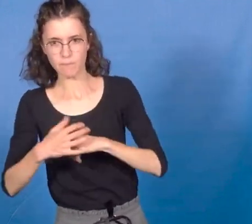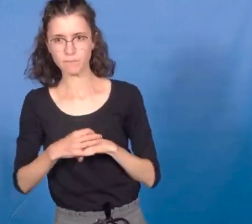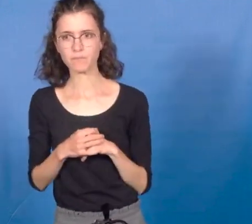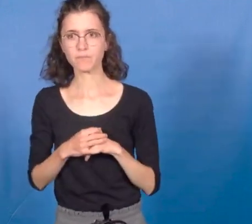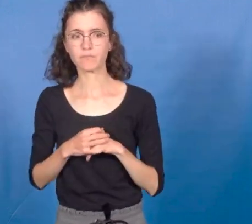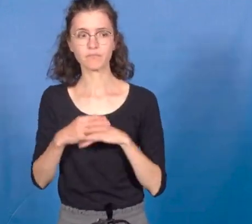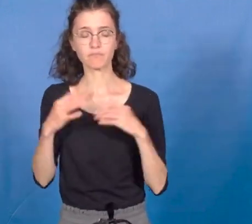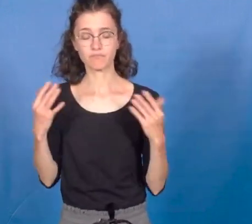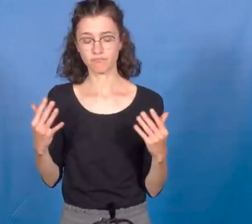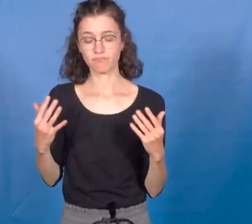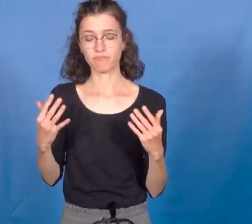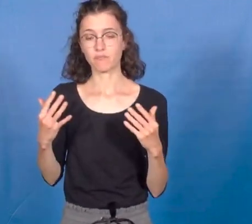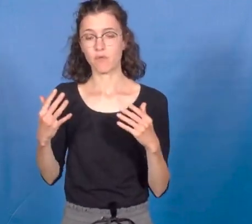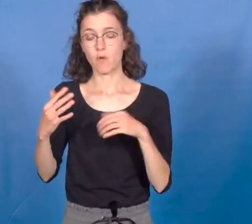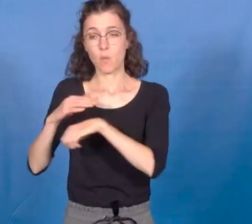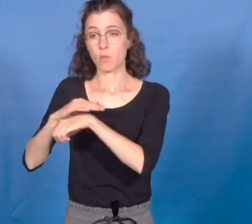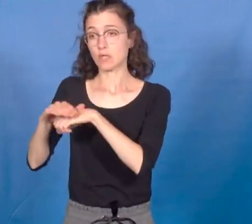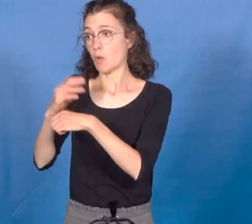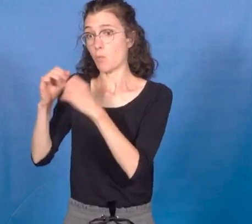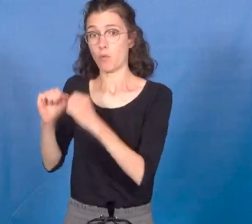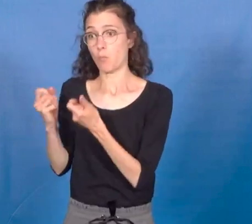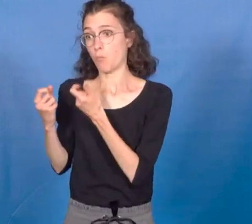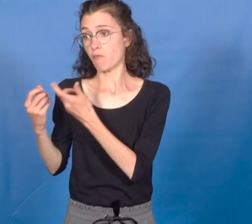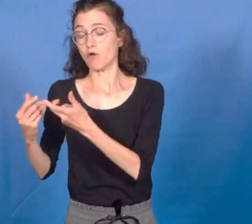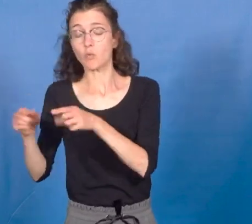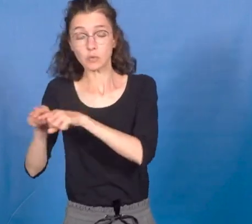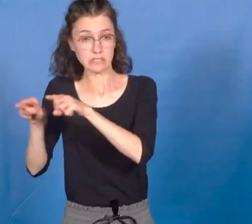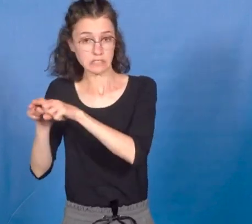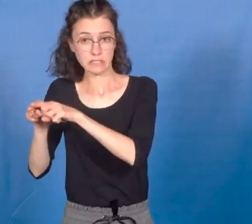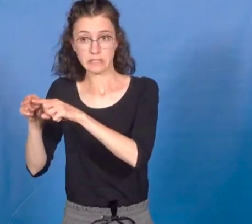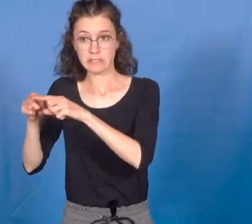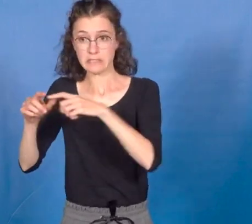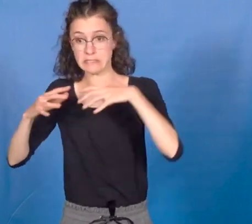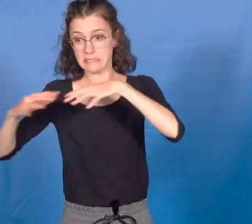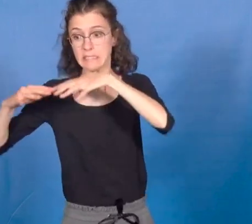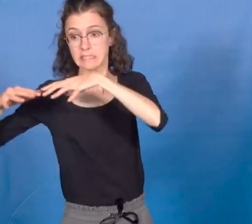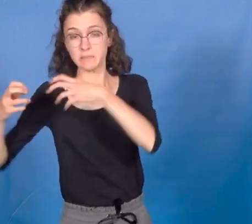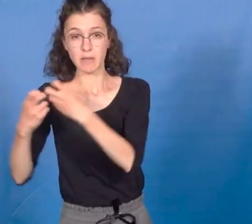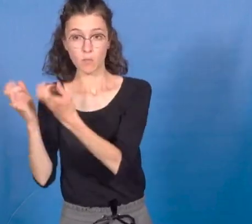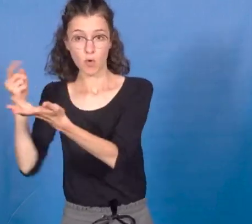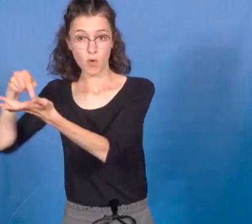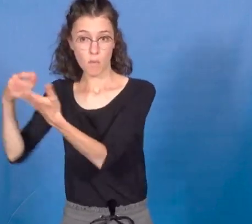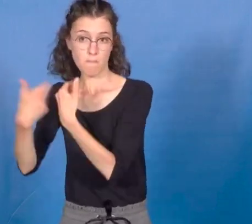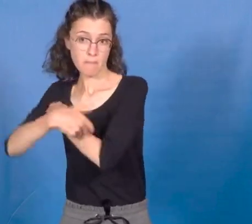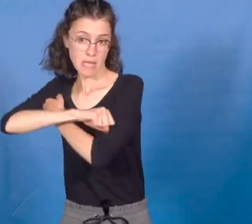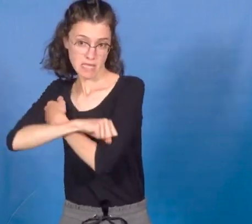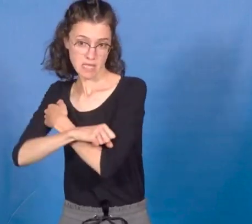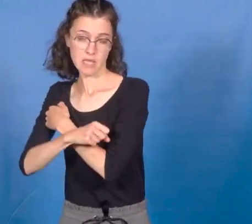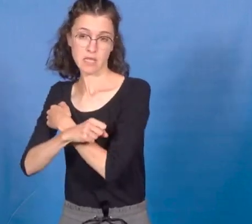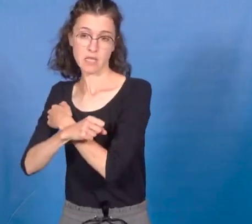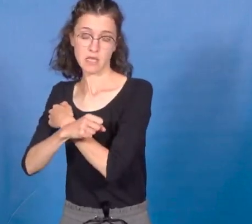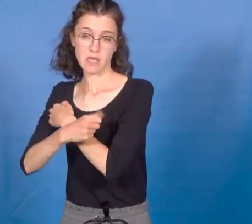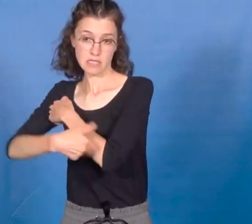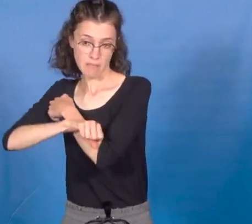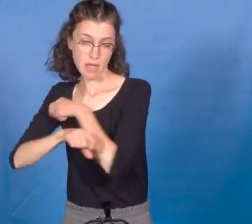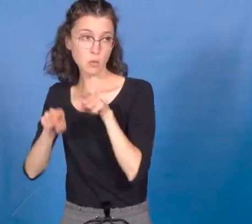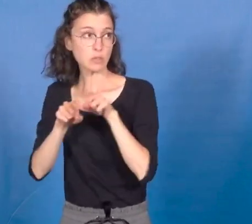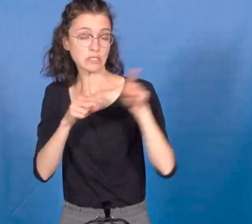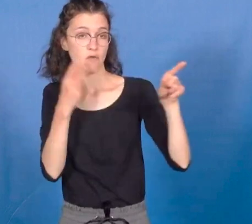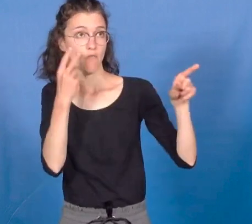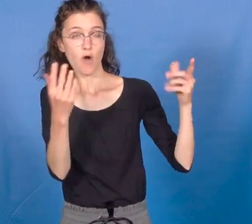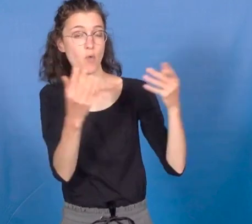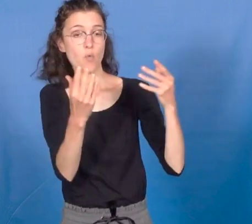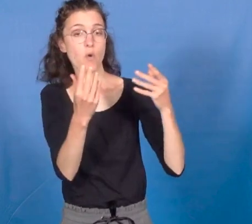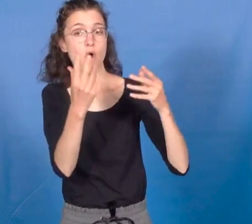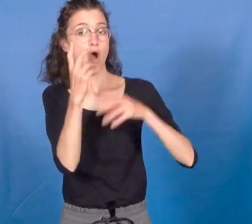c'est ce qui s'est passé en Espagne, ou sinon on peut voir en ce moment également au large de l'Angleterre ou de l'Irlande des canicules sous